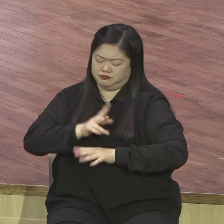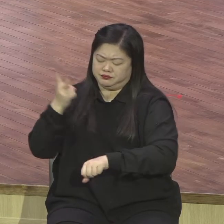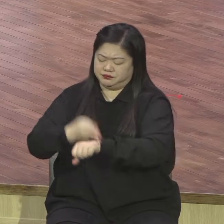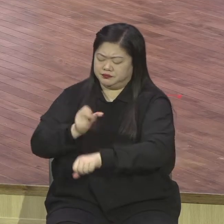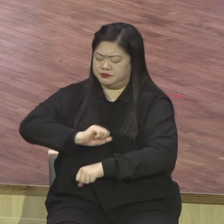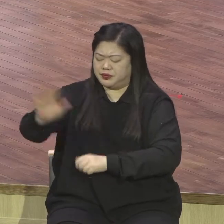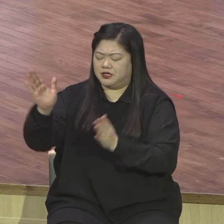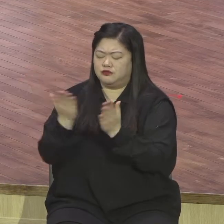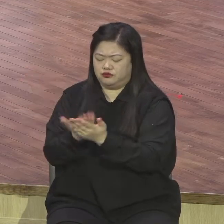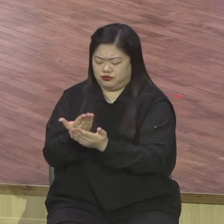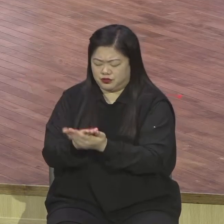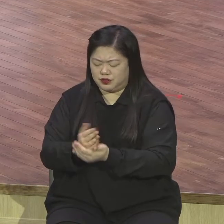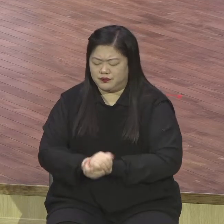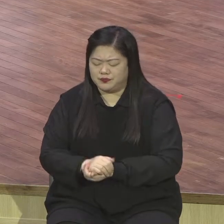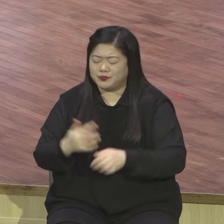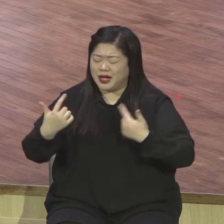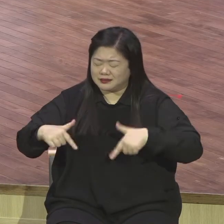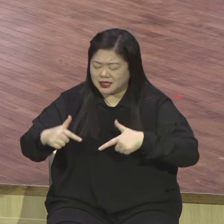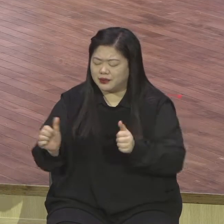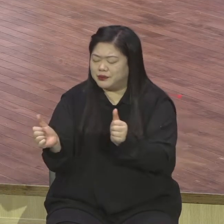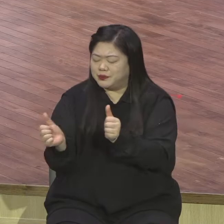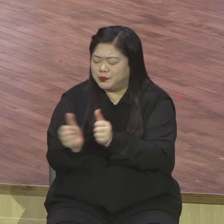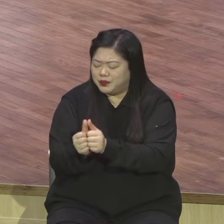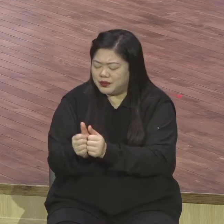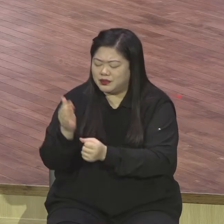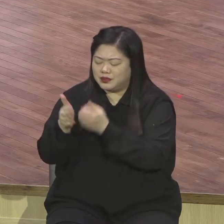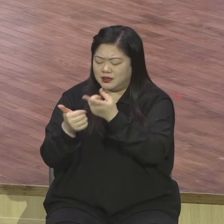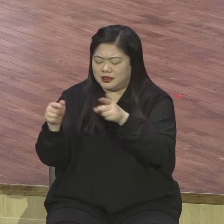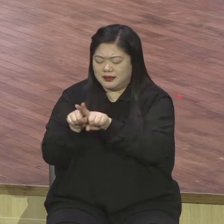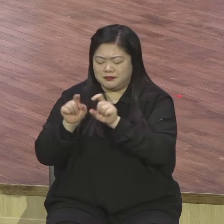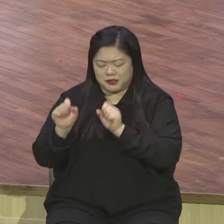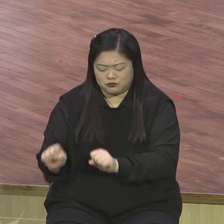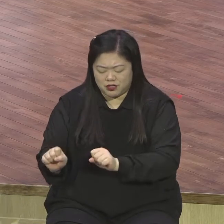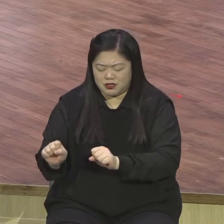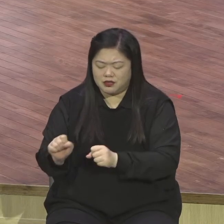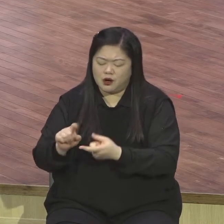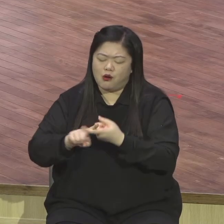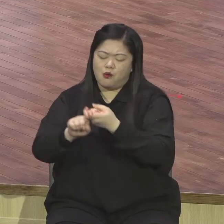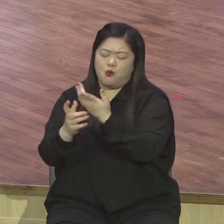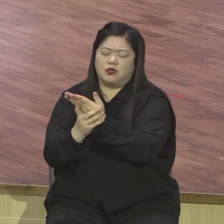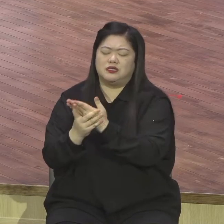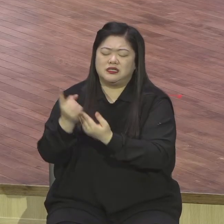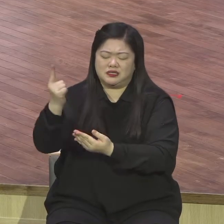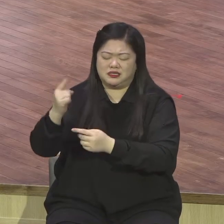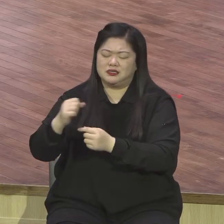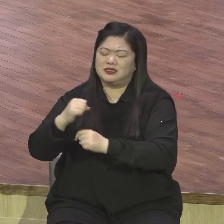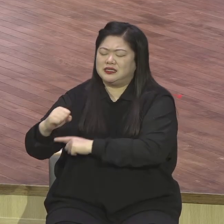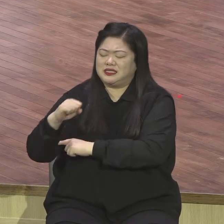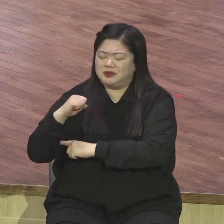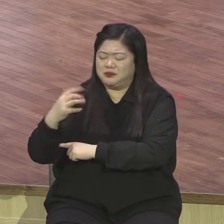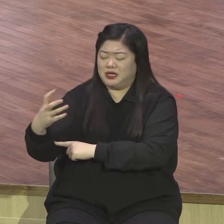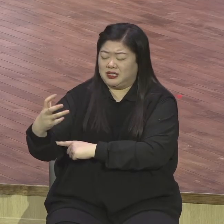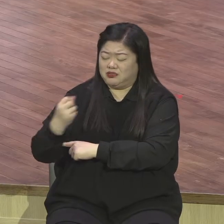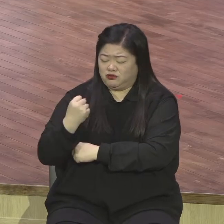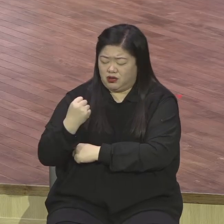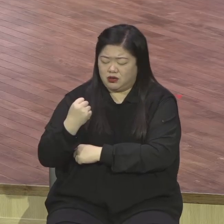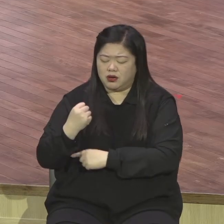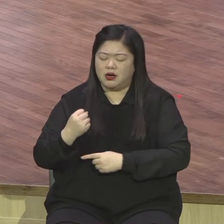이만누엘 은혜서를 누리면서 하나님 함께 하심으로 세상 사람들이 줄 수도 알 수도 없는 참 평강 참